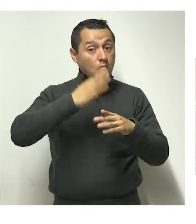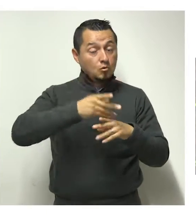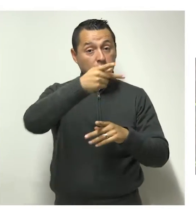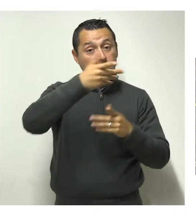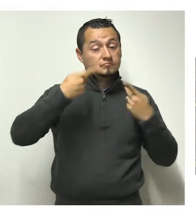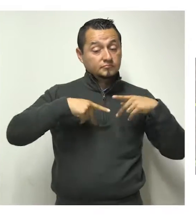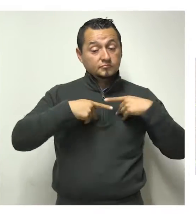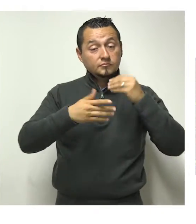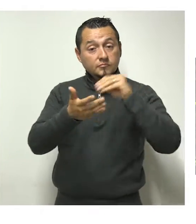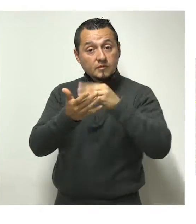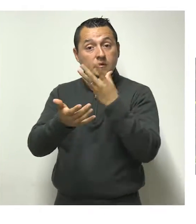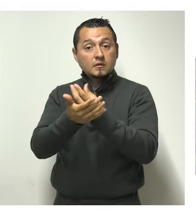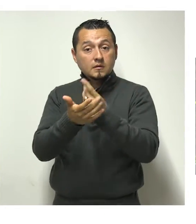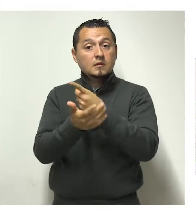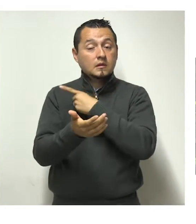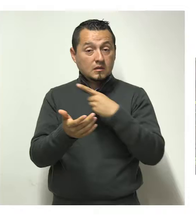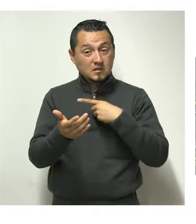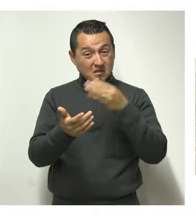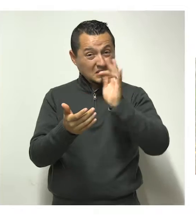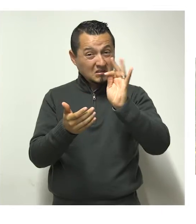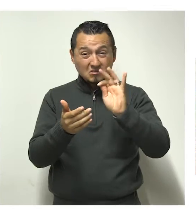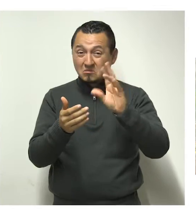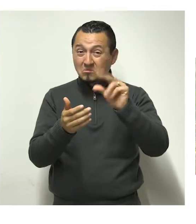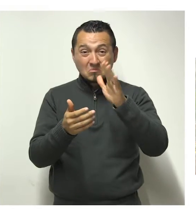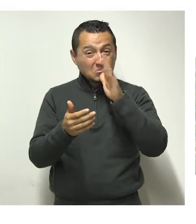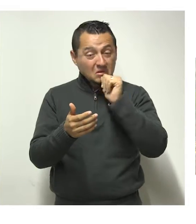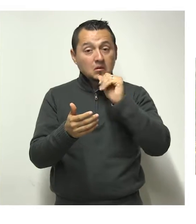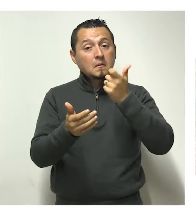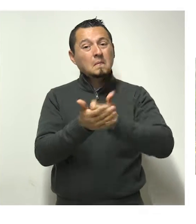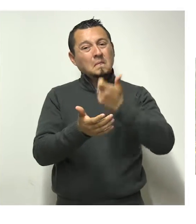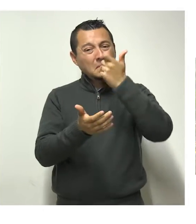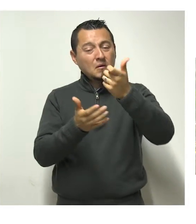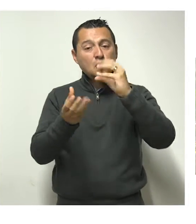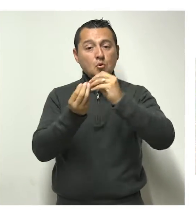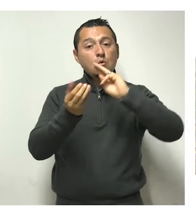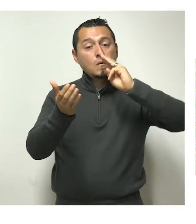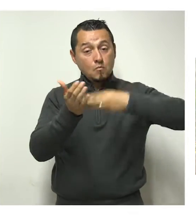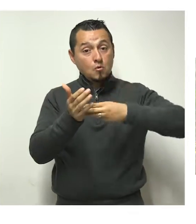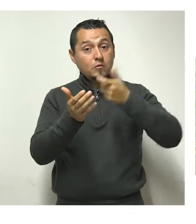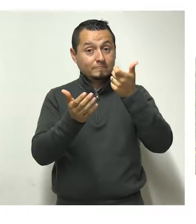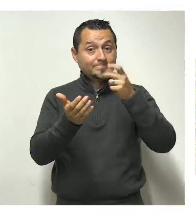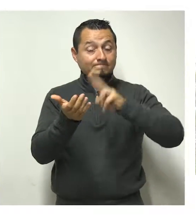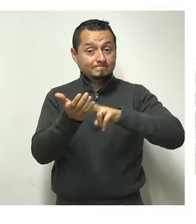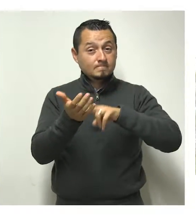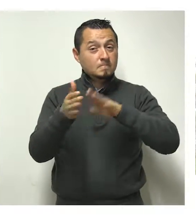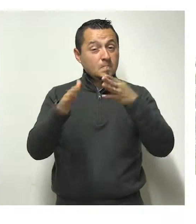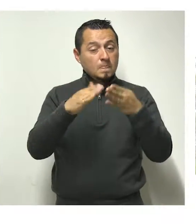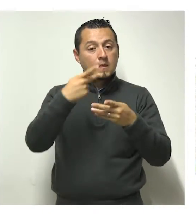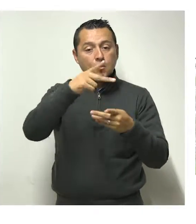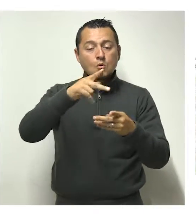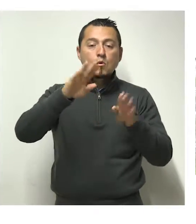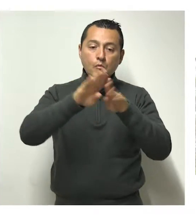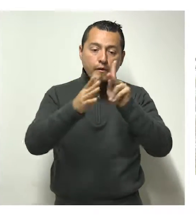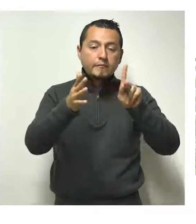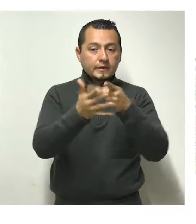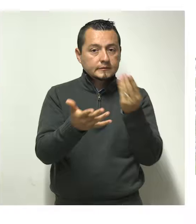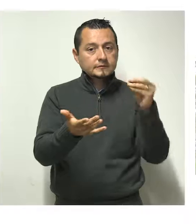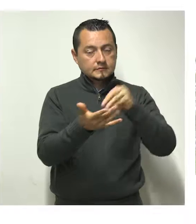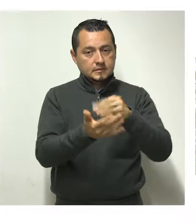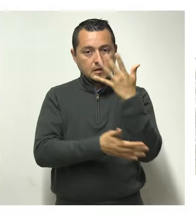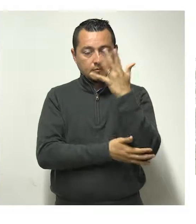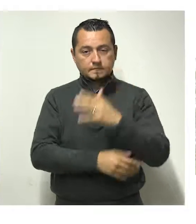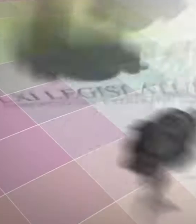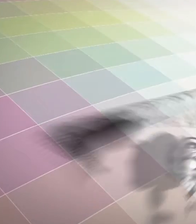responsable deberá reparar los perjuicios causados. Si el daño es irreparable, se pagará una compensación económica que sirva para su